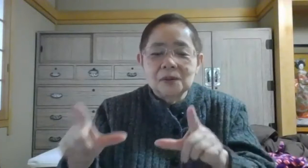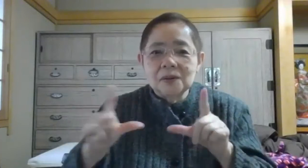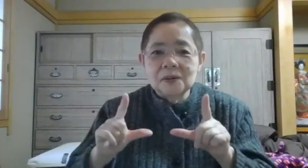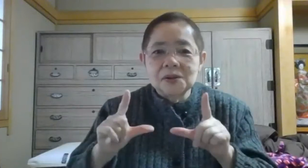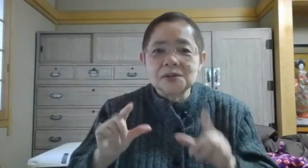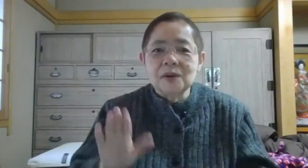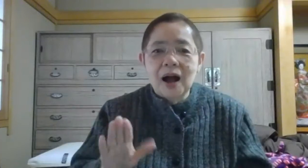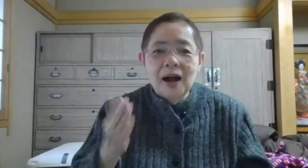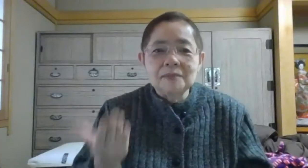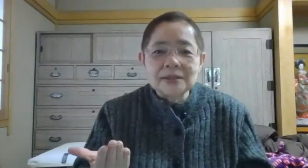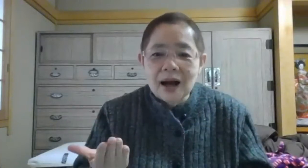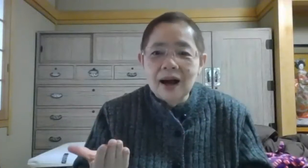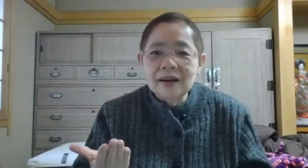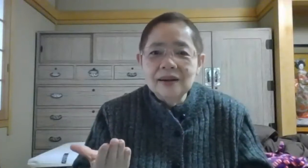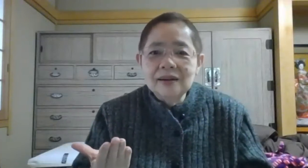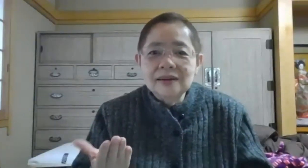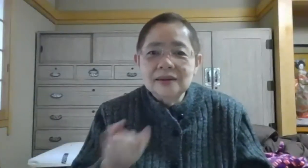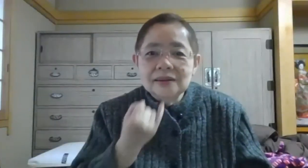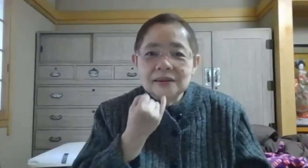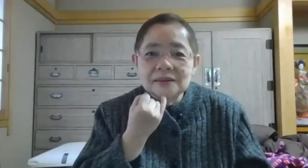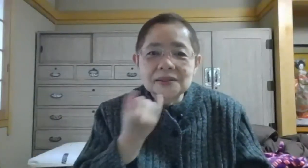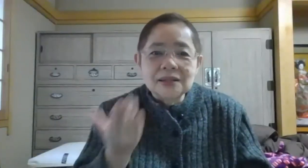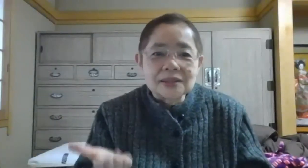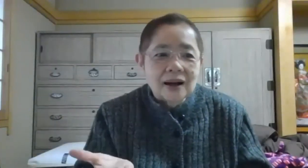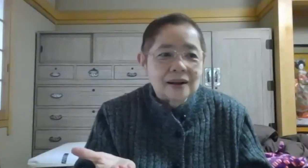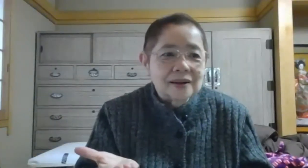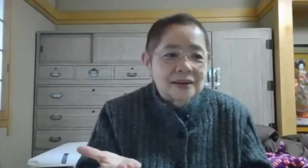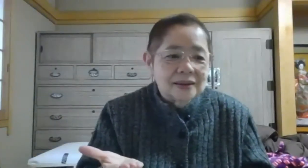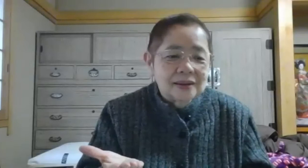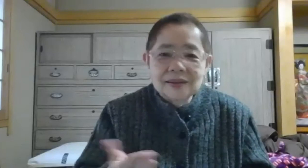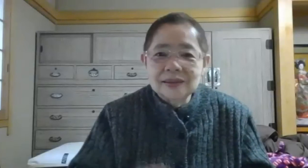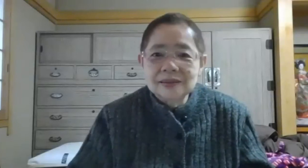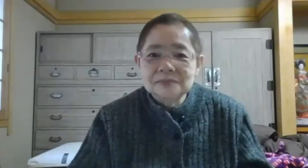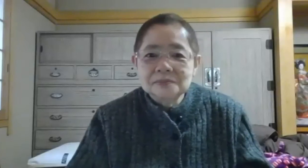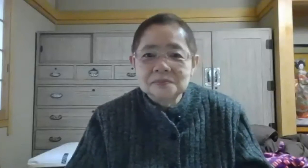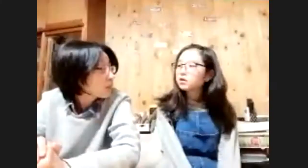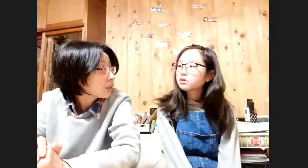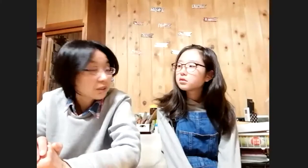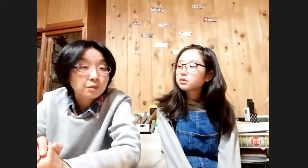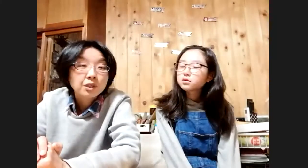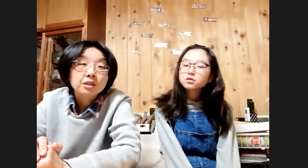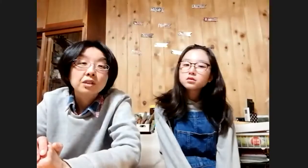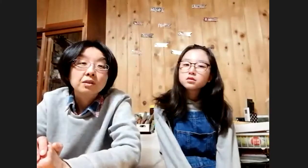質問がありますかよろしいですか今も聞いてもらってください